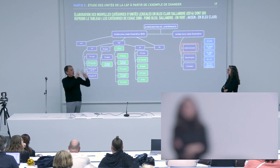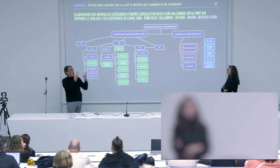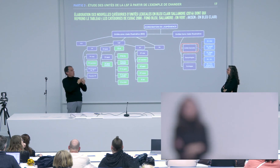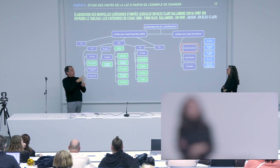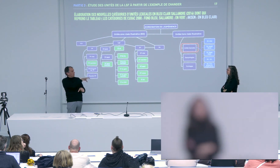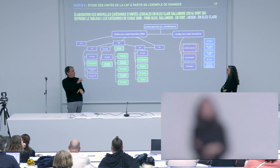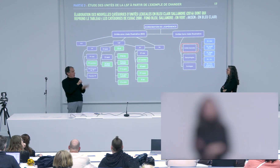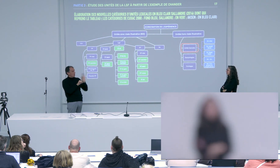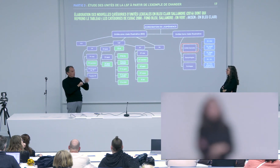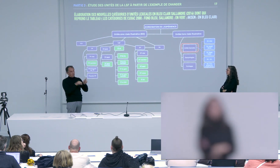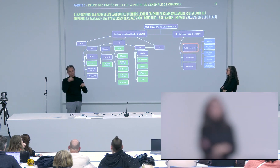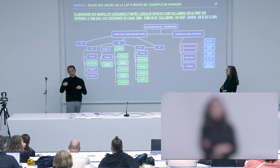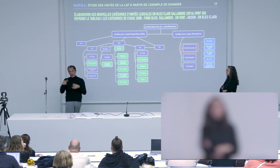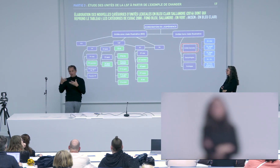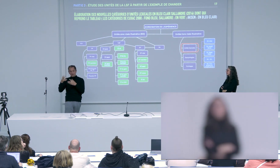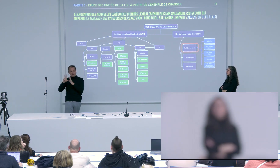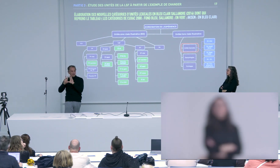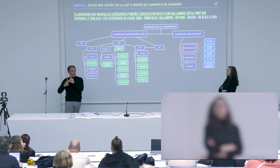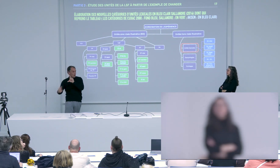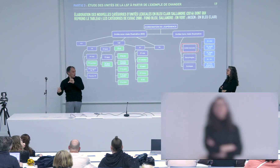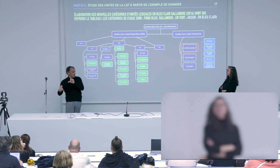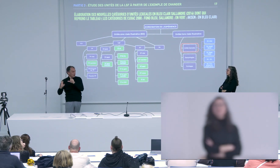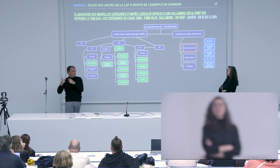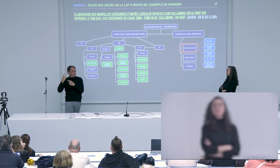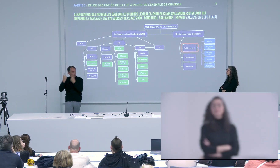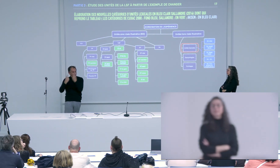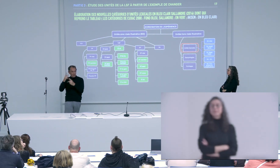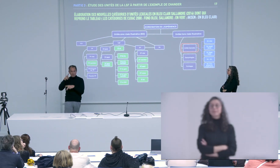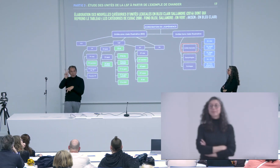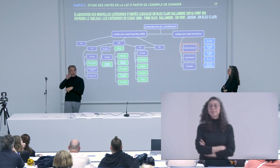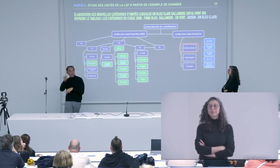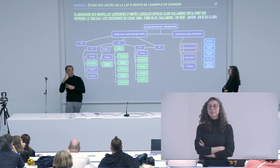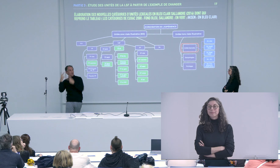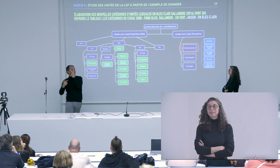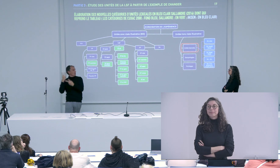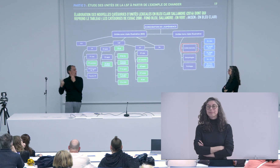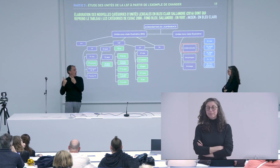je rejoins un peu ce qu'a dit Carlo sur le fait que vous êtes allé chercher donc dans